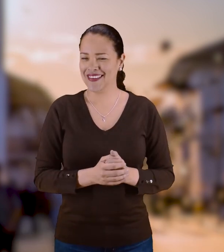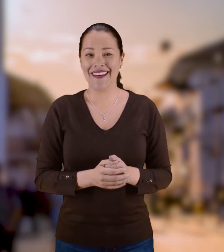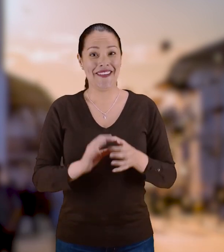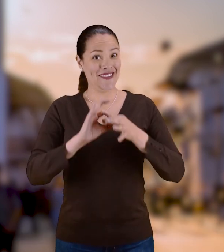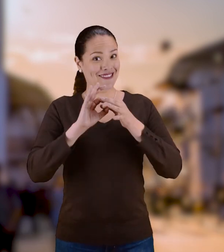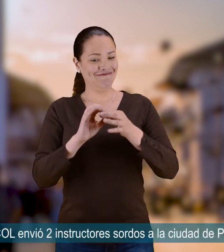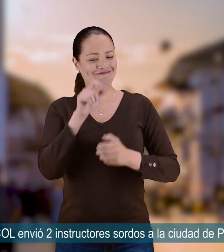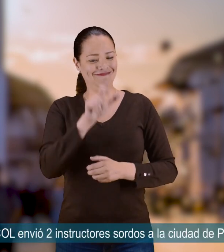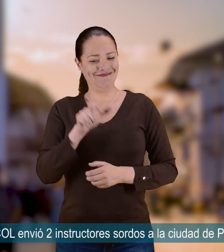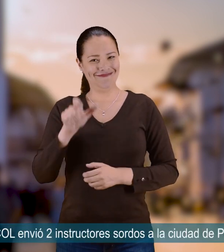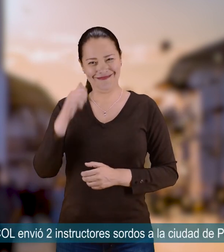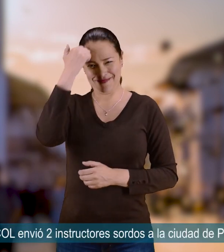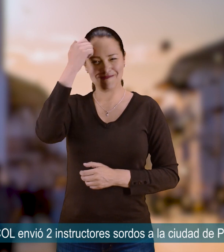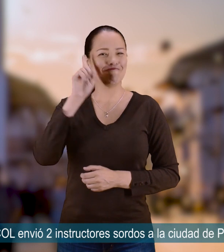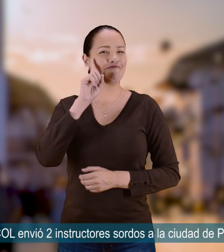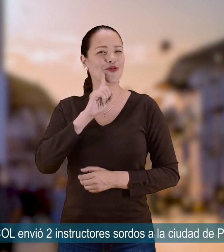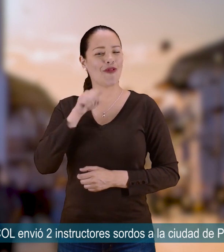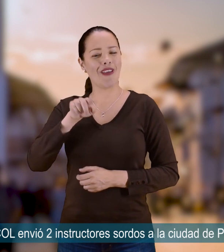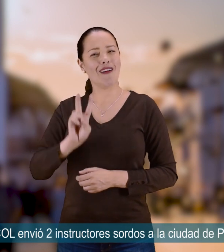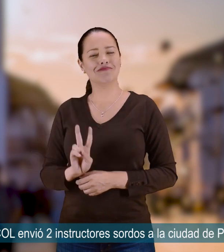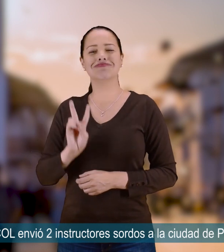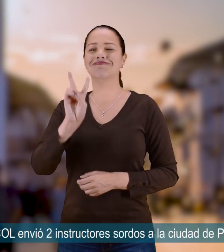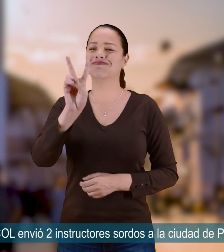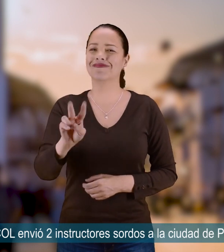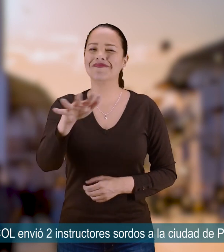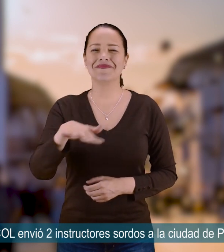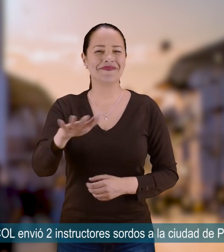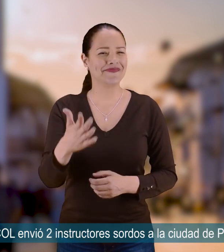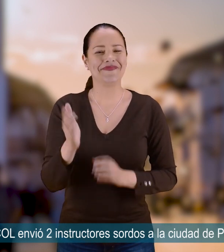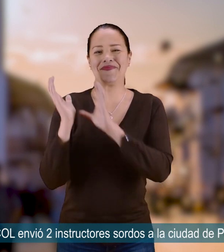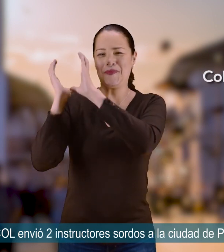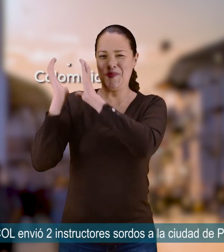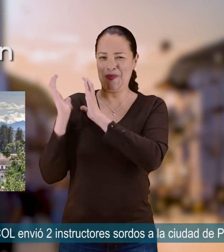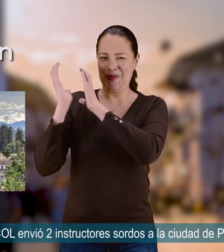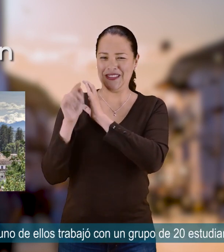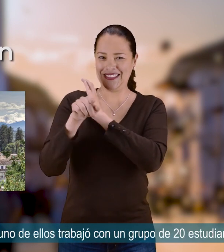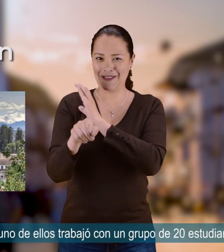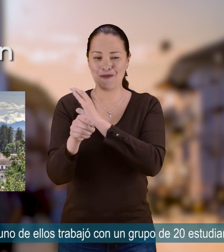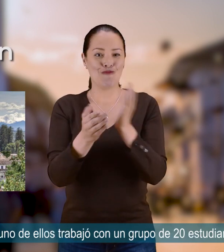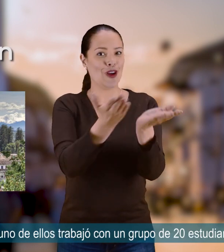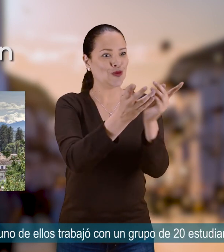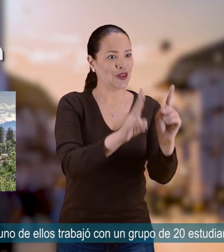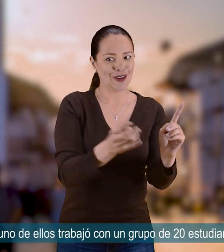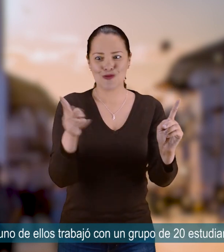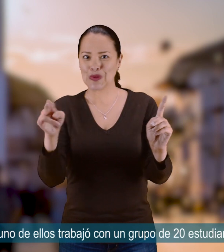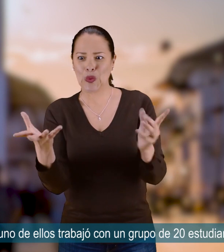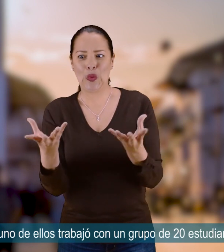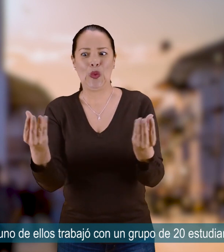FENASCOL envió dos instructores sordos a la ciudad de Popayán. Cada uno de ellos trabajó con un grupo de 20 estudiantes.